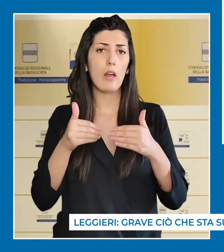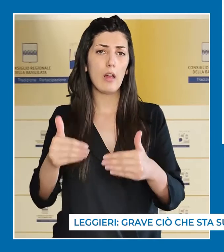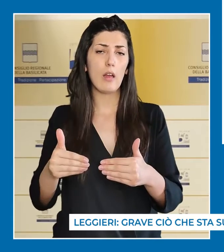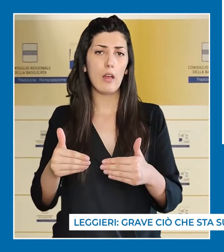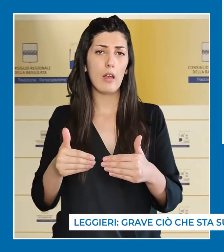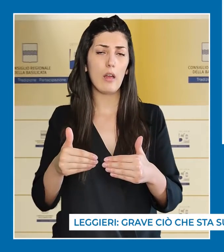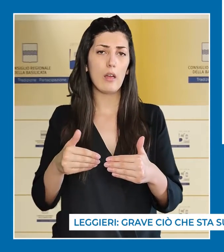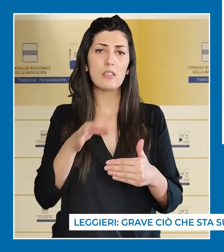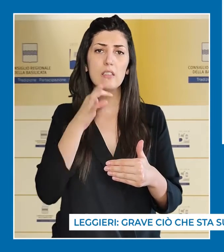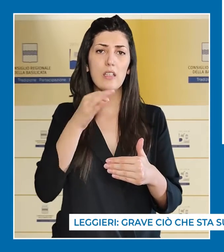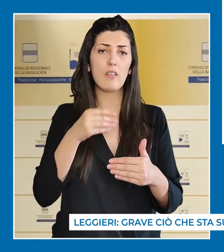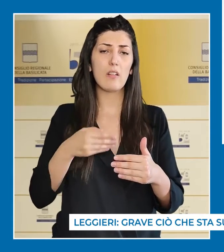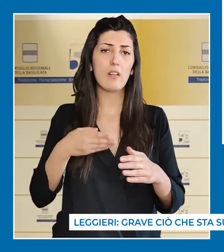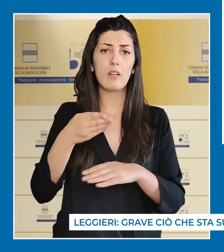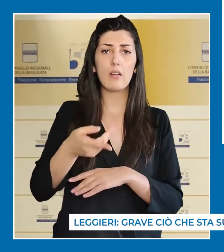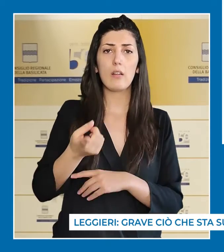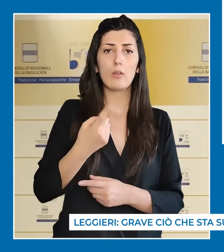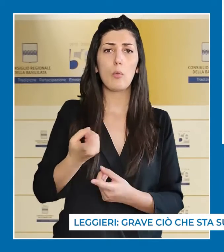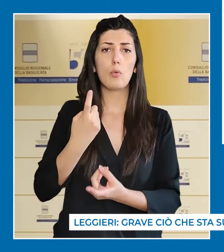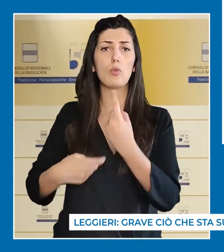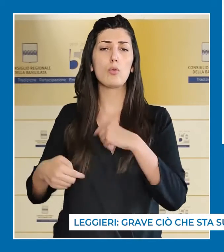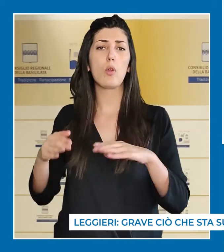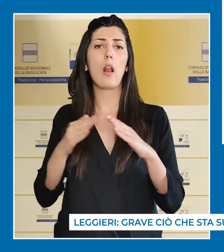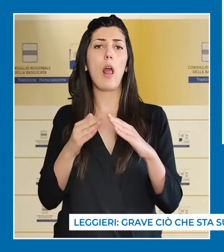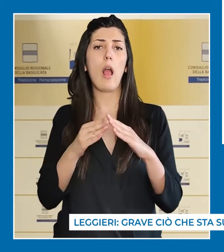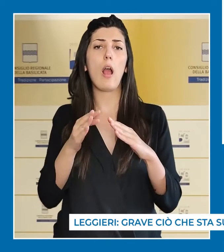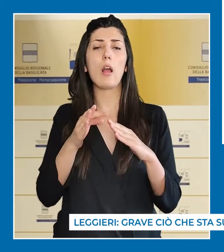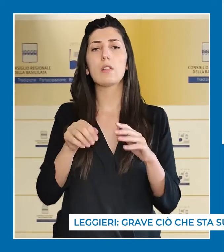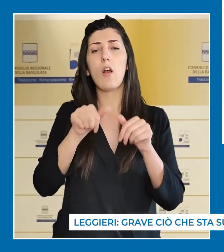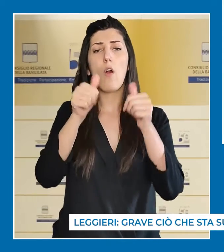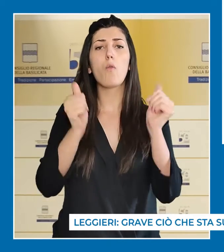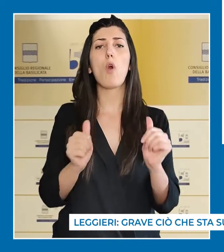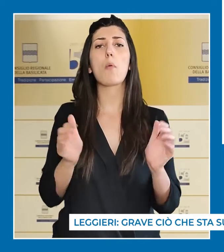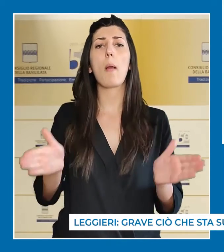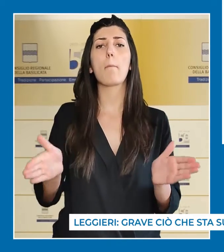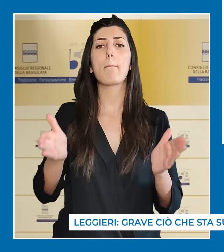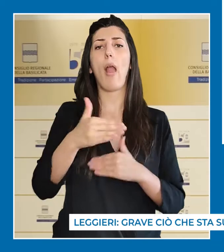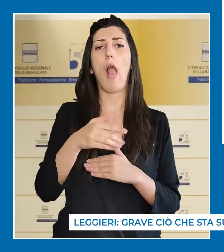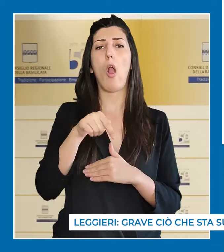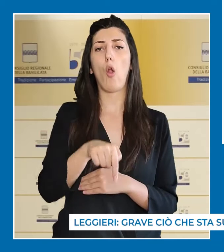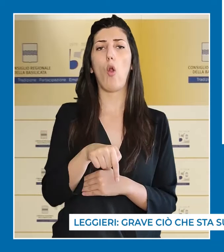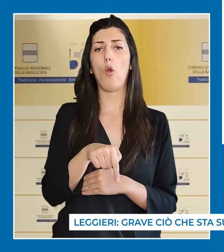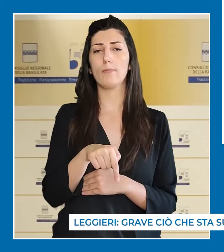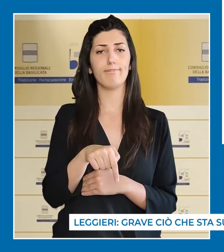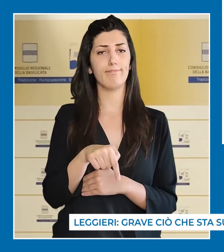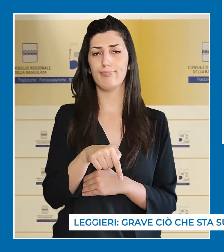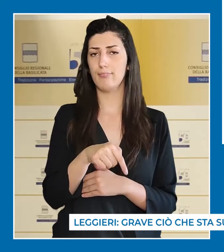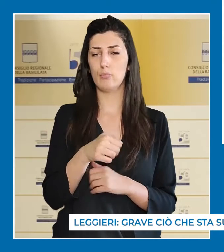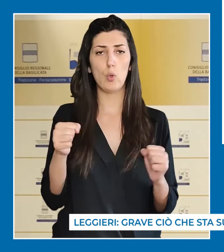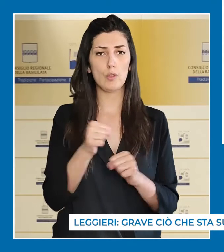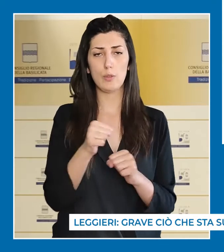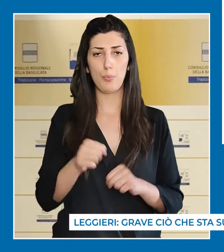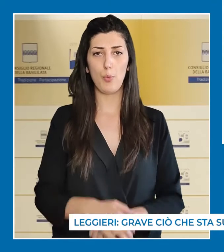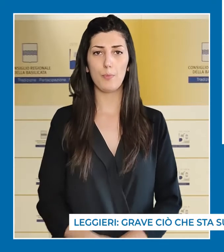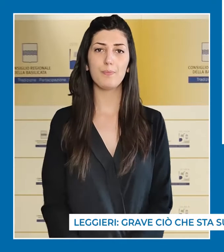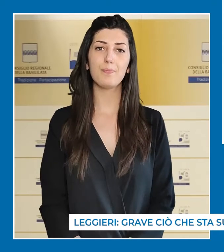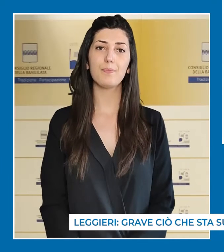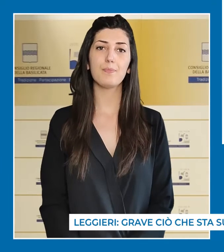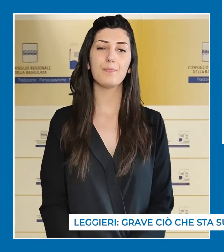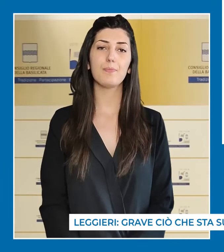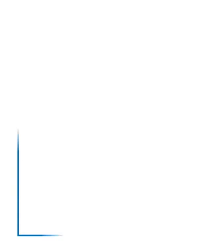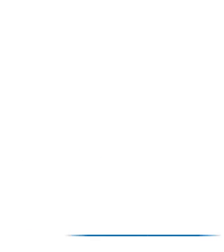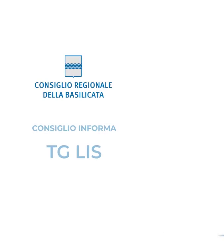Consigliere, non possono essere rimandati indietro come pacchi privi di qualsiasi valore.